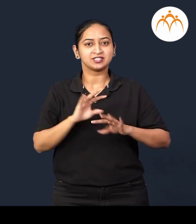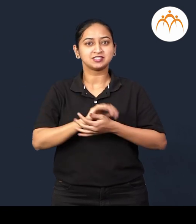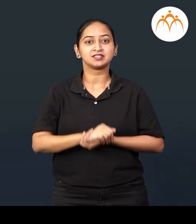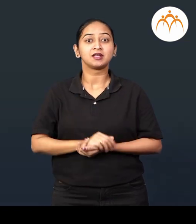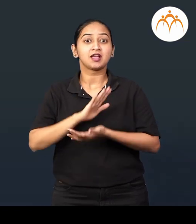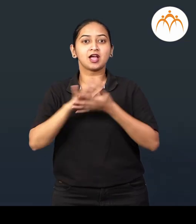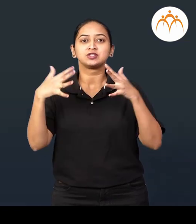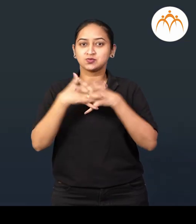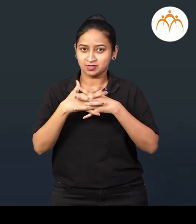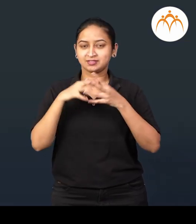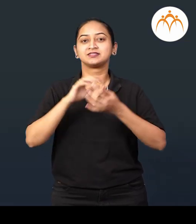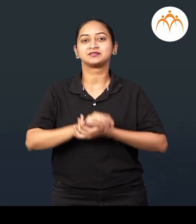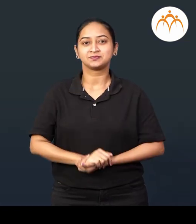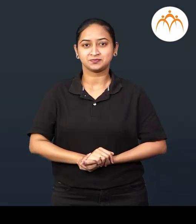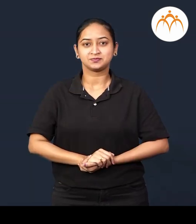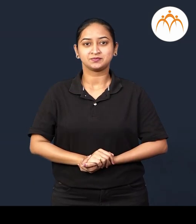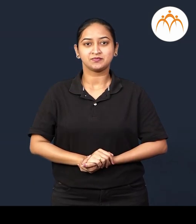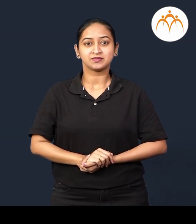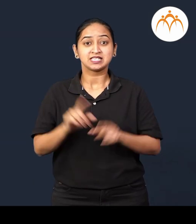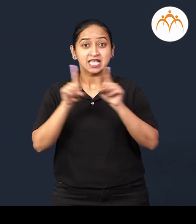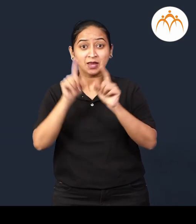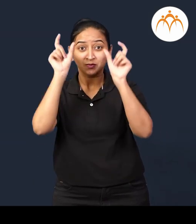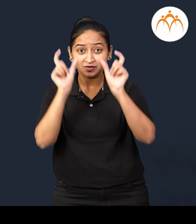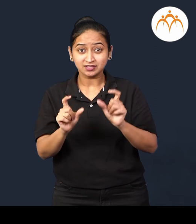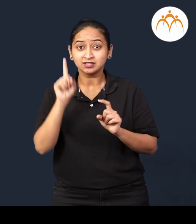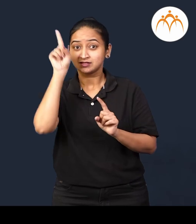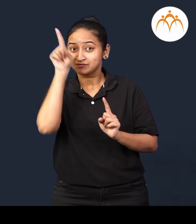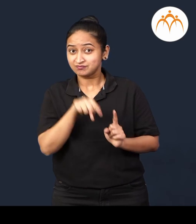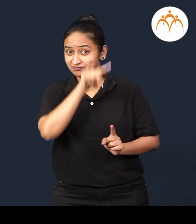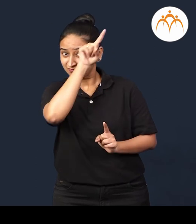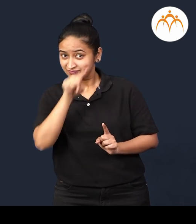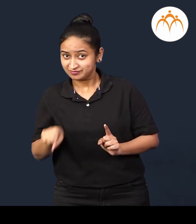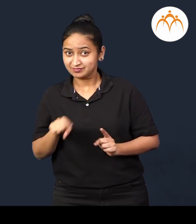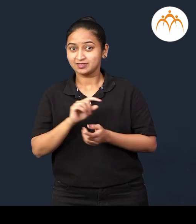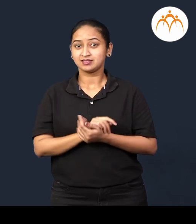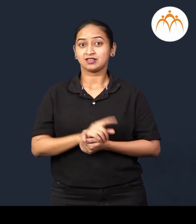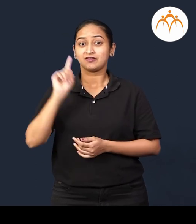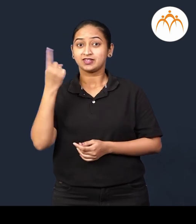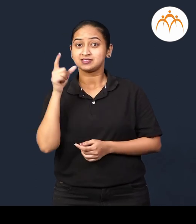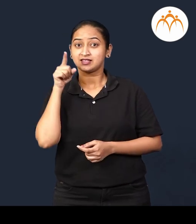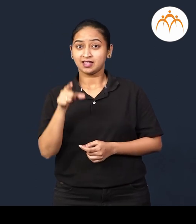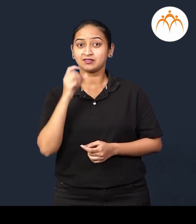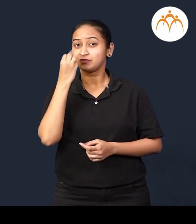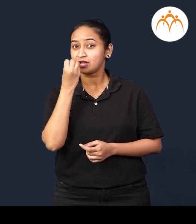स्वाध्याय, समान आर्थी शब्दांचा योग्ये जोडेलावा, अगट, फूल,